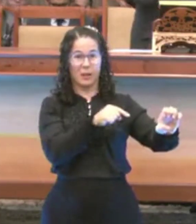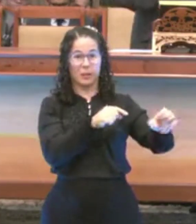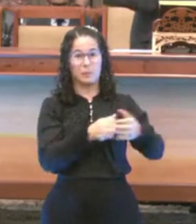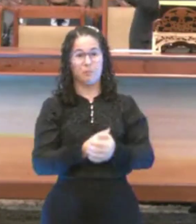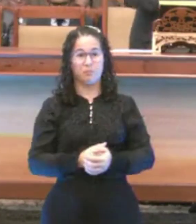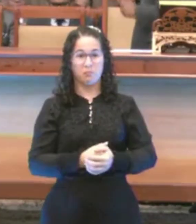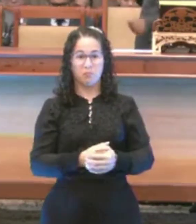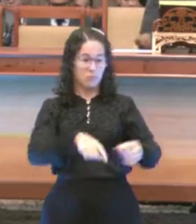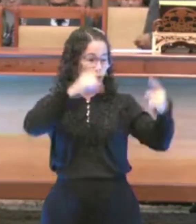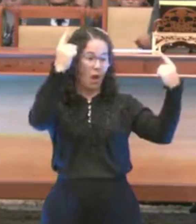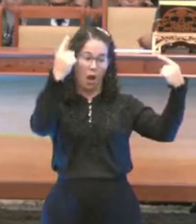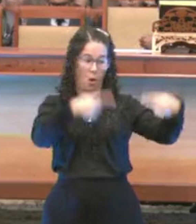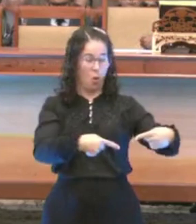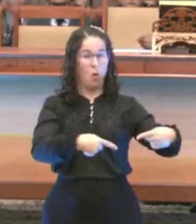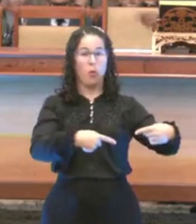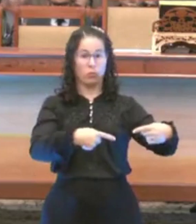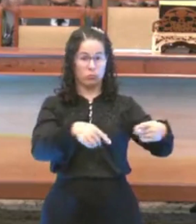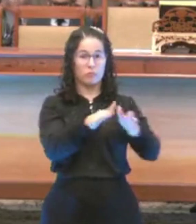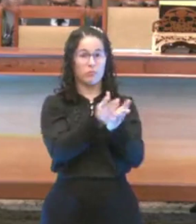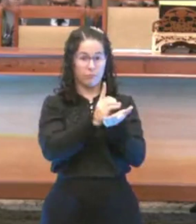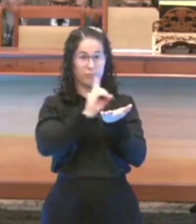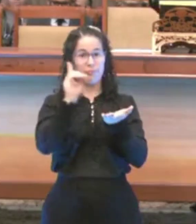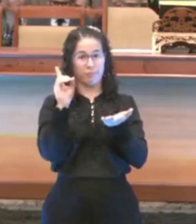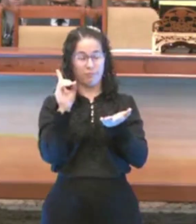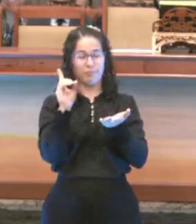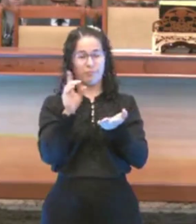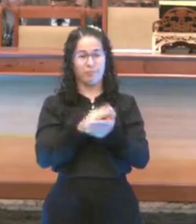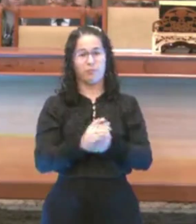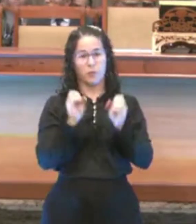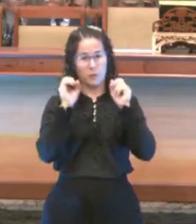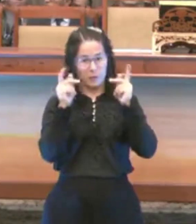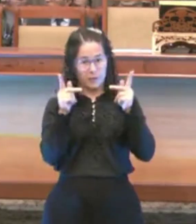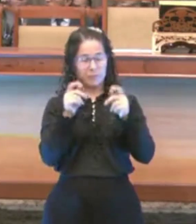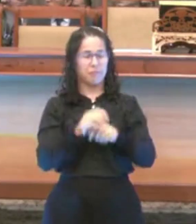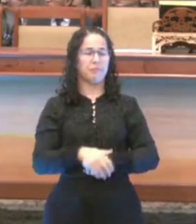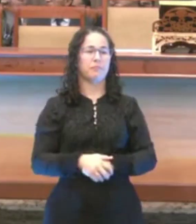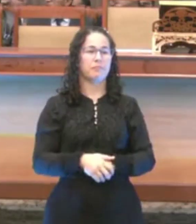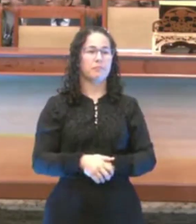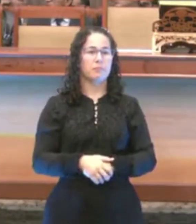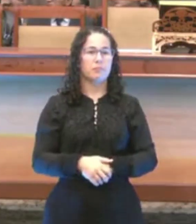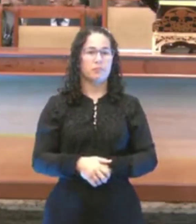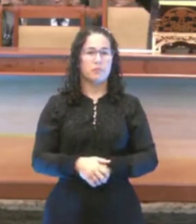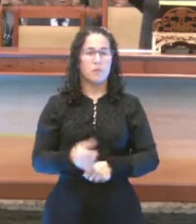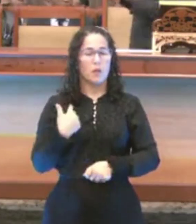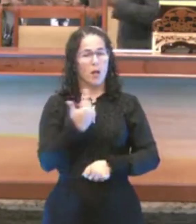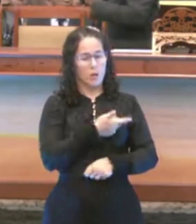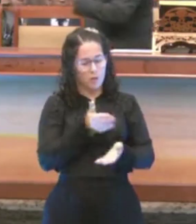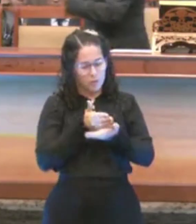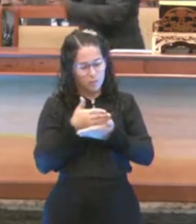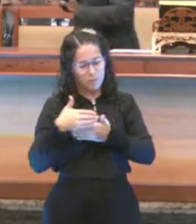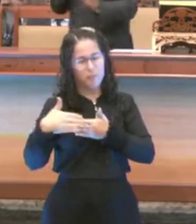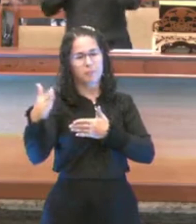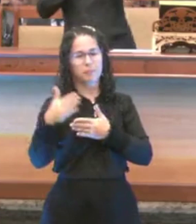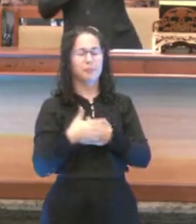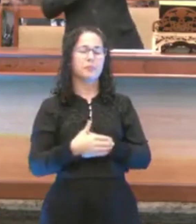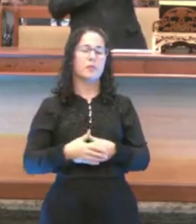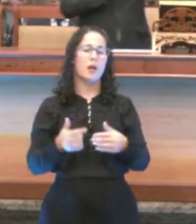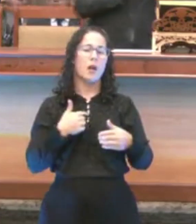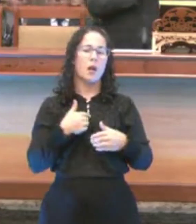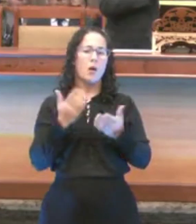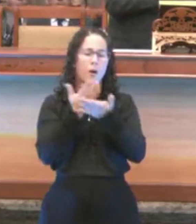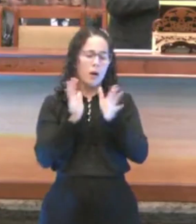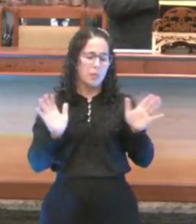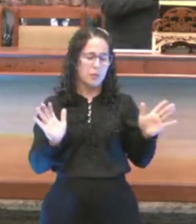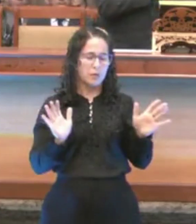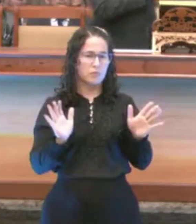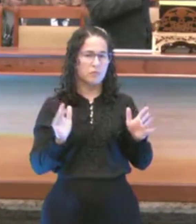contrária aos princípios bíblicos. Ok? Bem claro. Pode passar. Aí nós vamos seguir. Eu acabei agora, pronto. Tudo que era